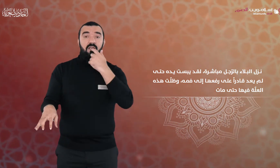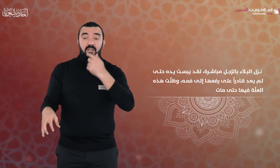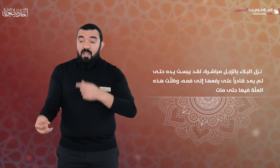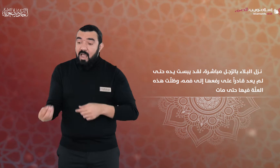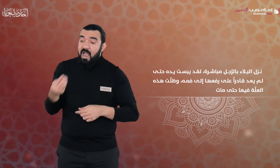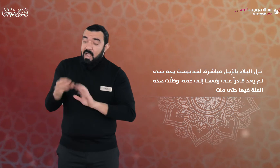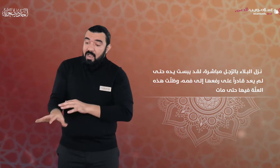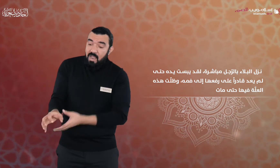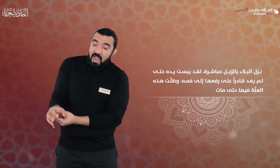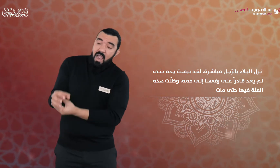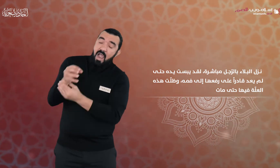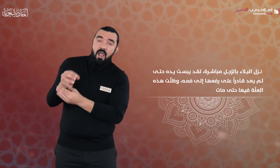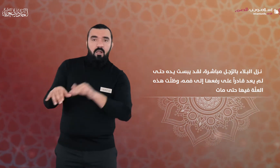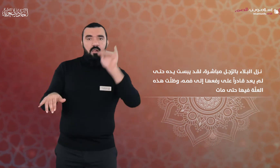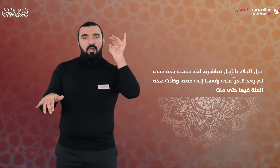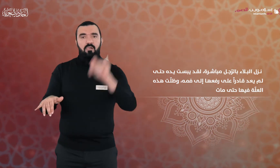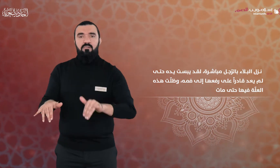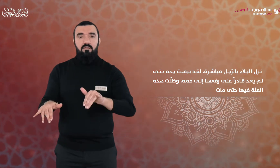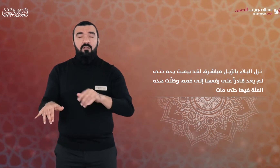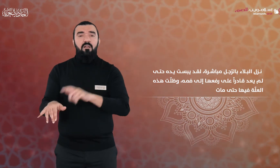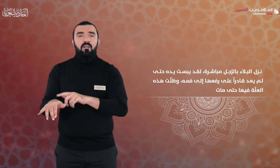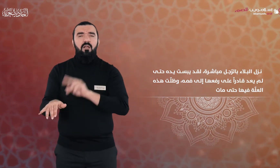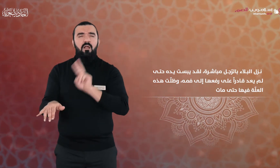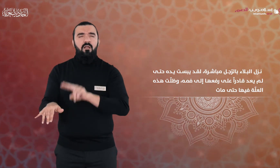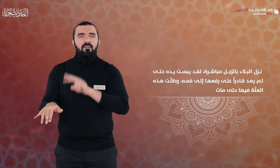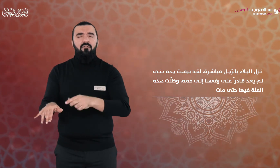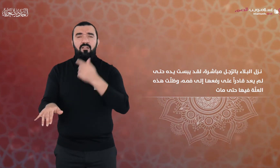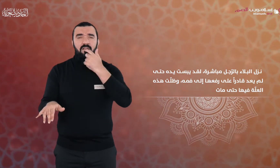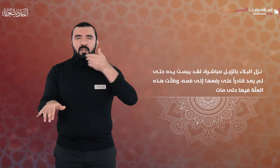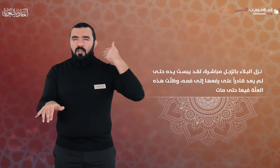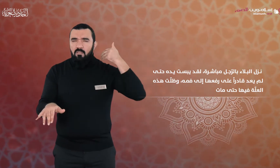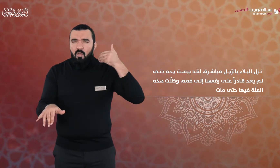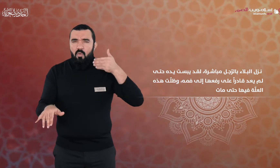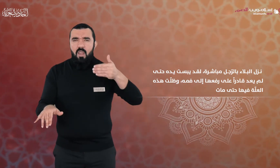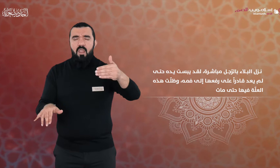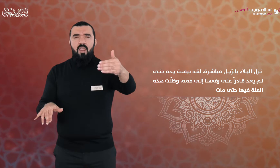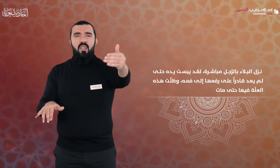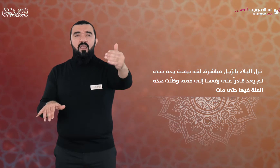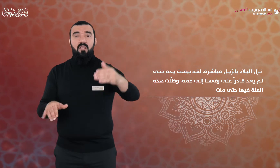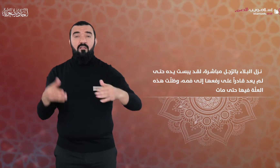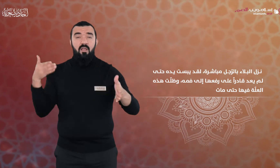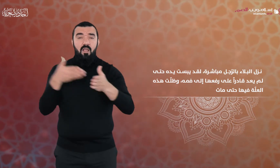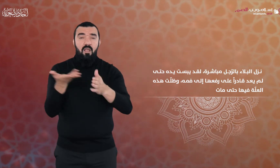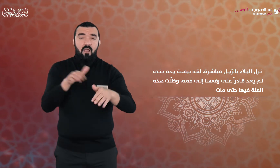وظلت هذه العلة فيها حتى مات